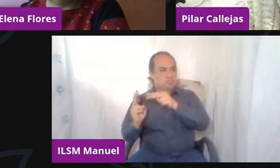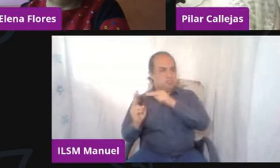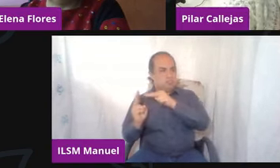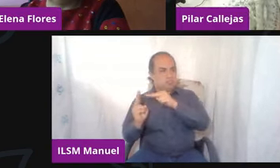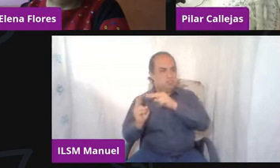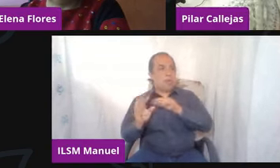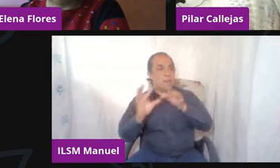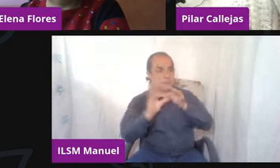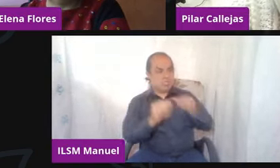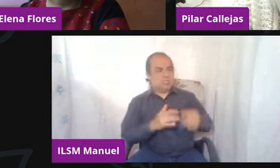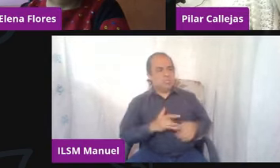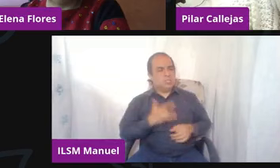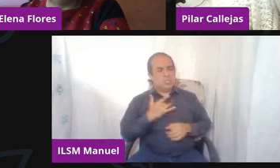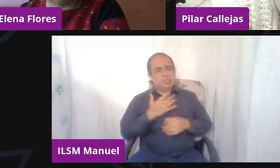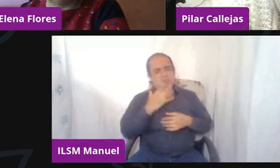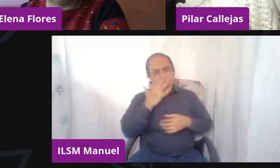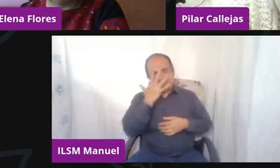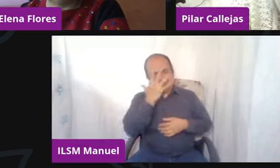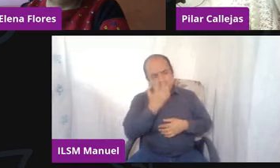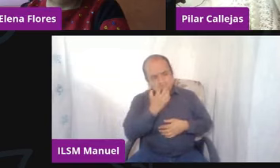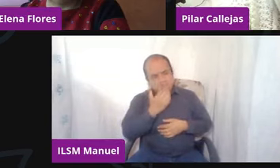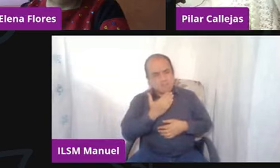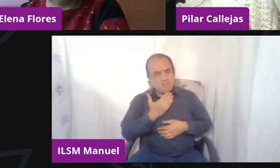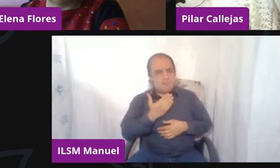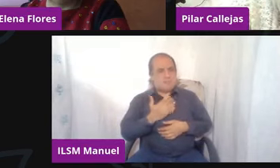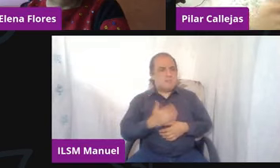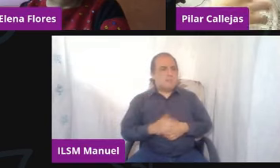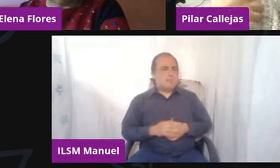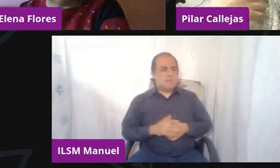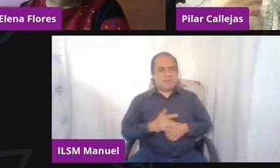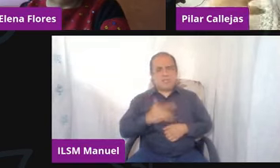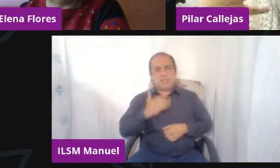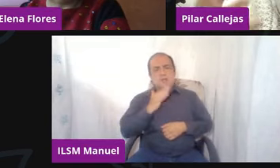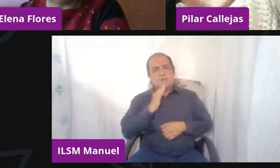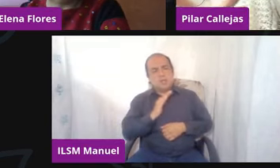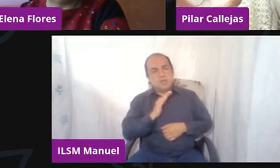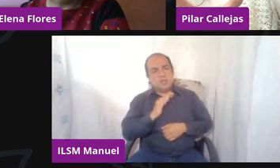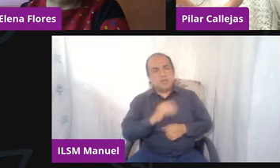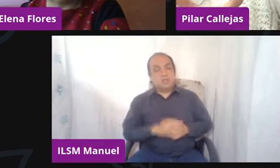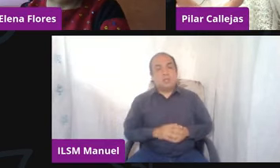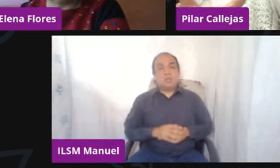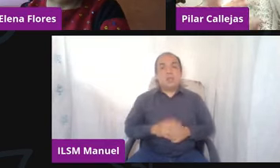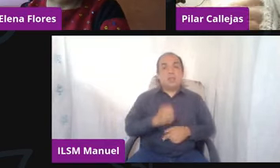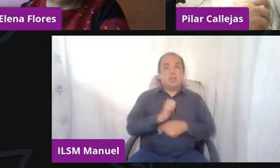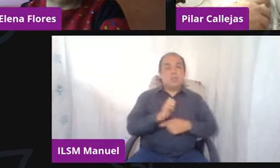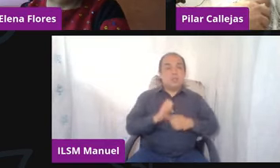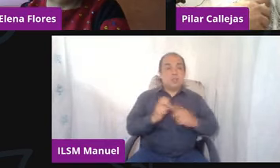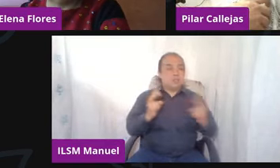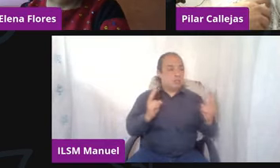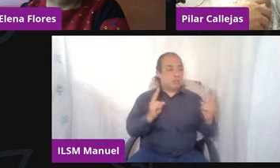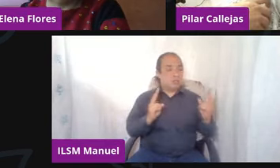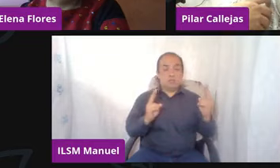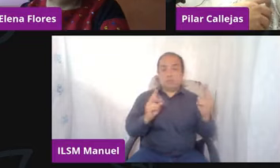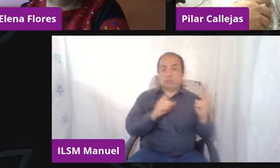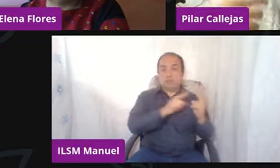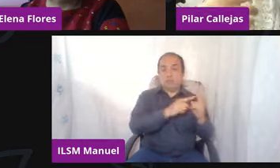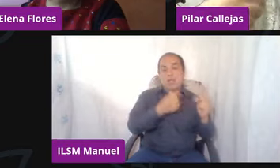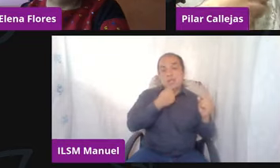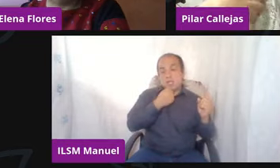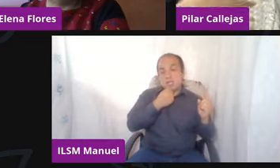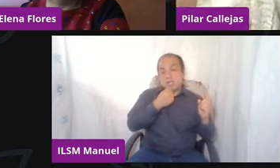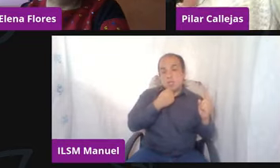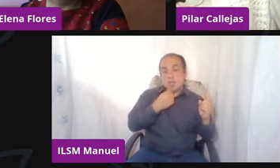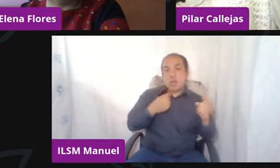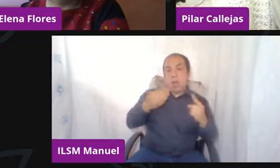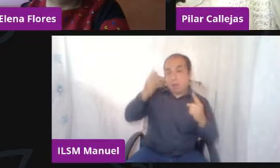hoy me siento triste. Y entonces la reciprocidad afectiva el niño la va a aprender y entonces